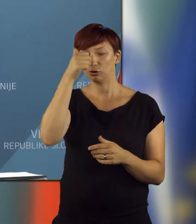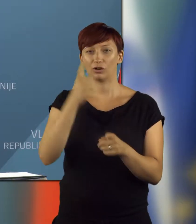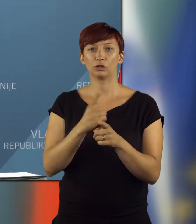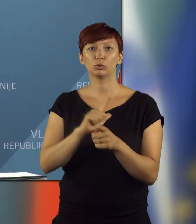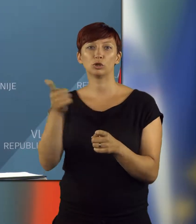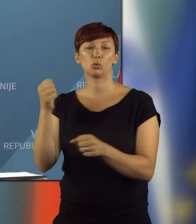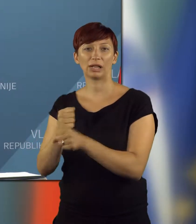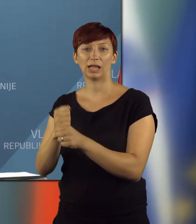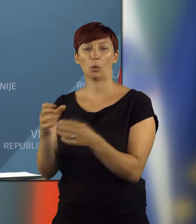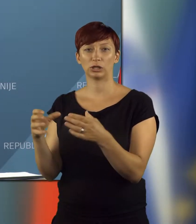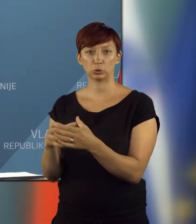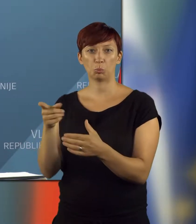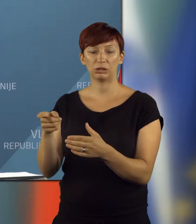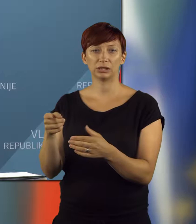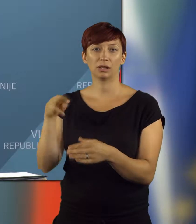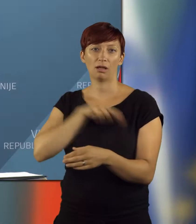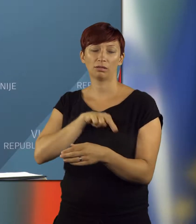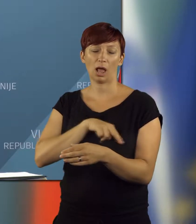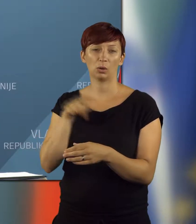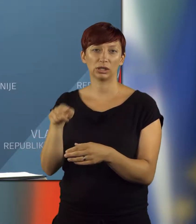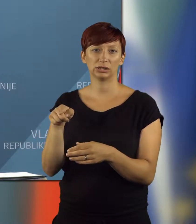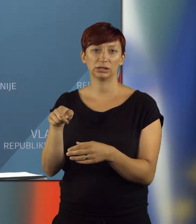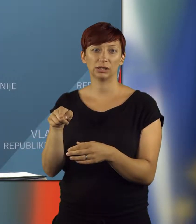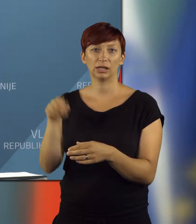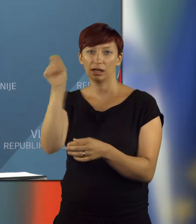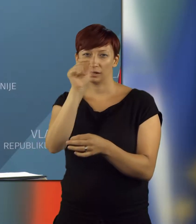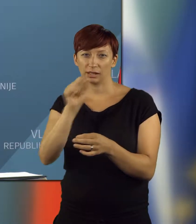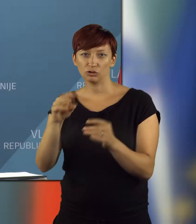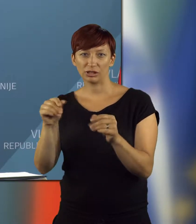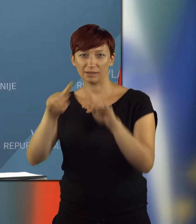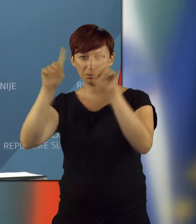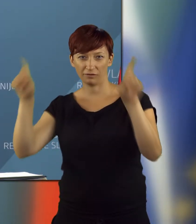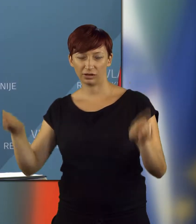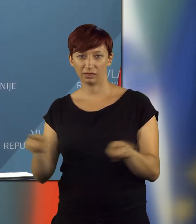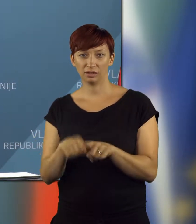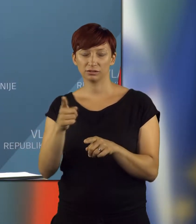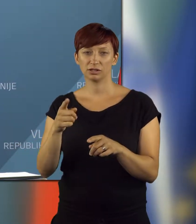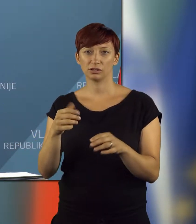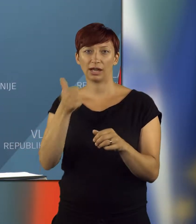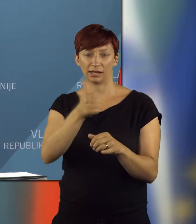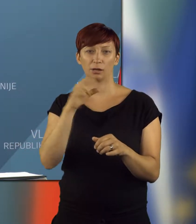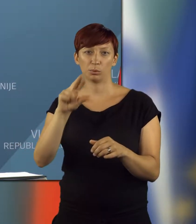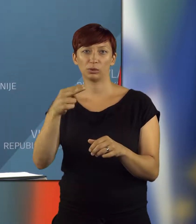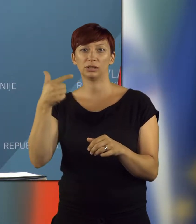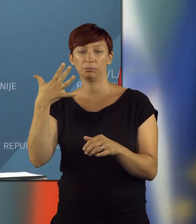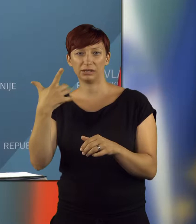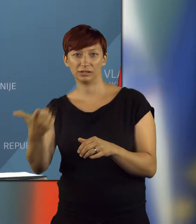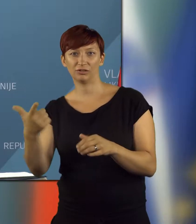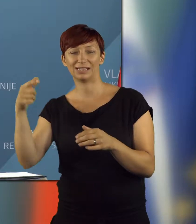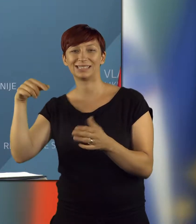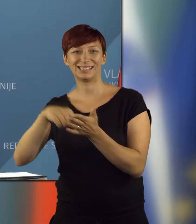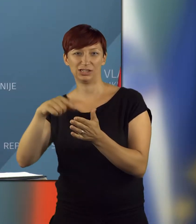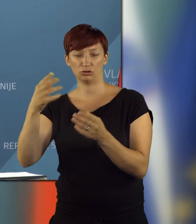Imenovana je tudi druga delovna skupina, katera naloga je, da izriše karte. Trenutne karte so v razmerju 1 proti